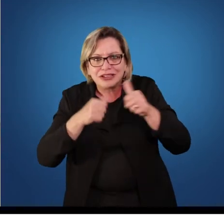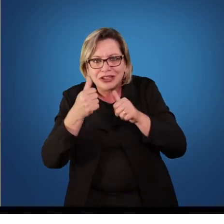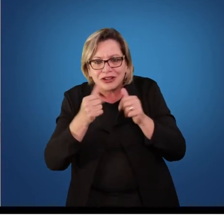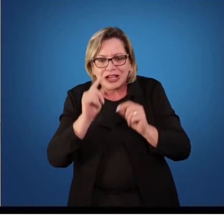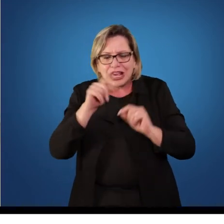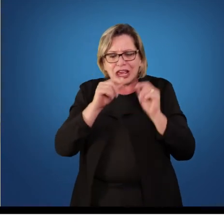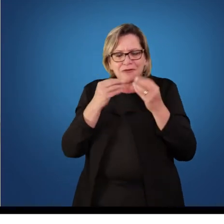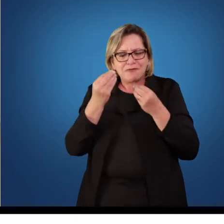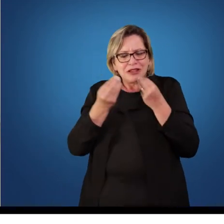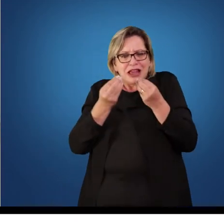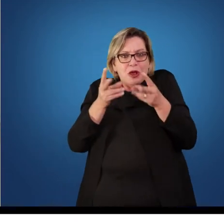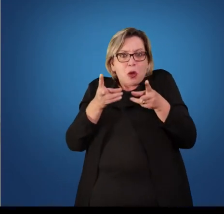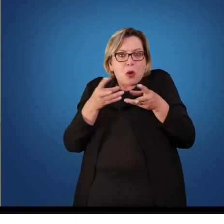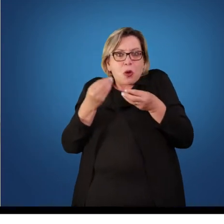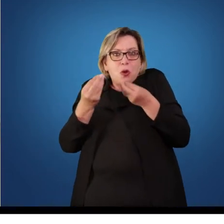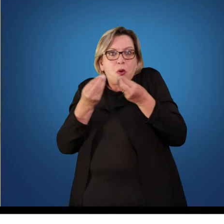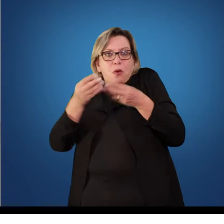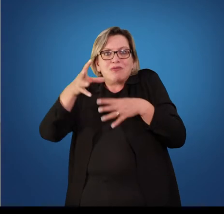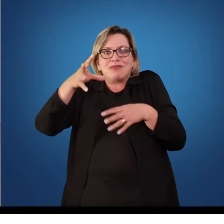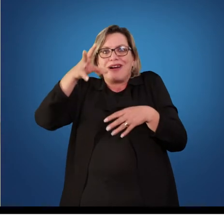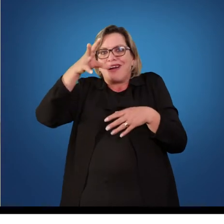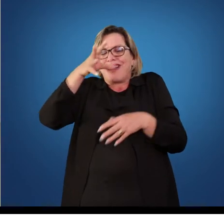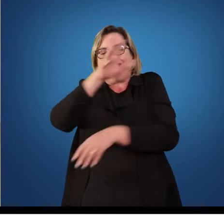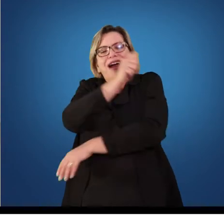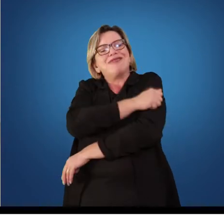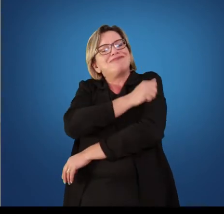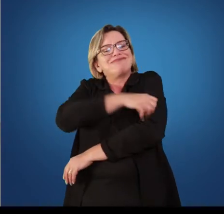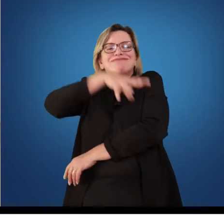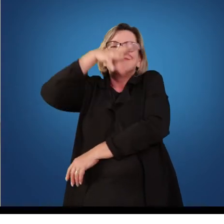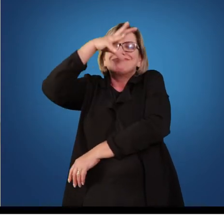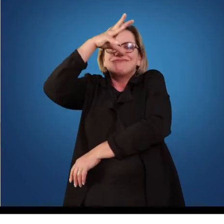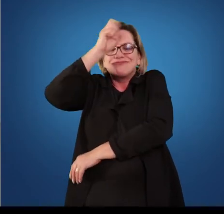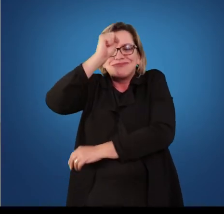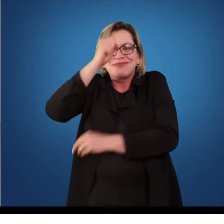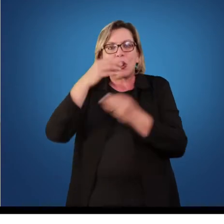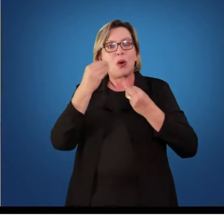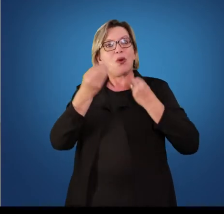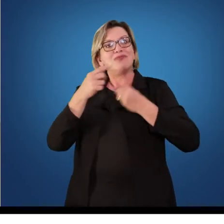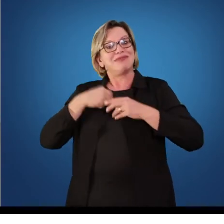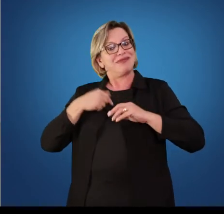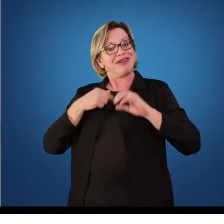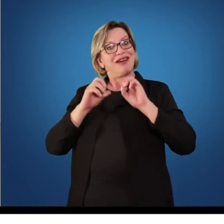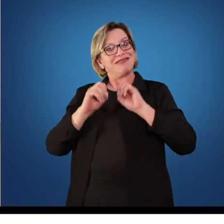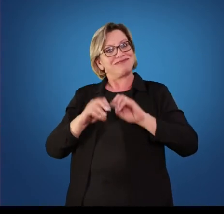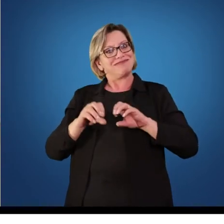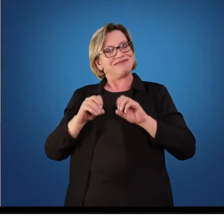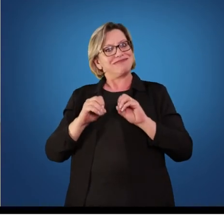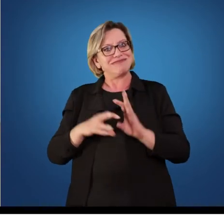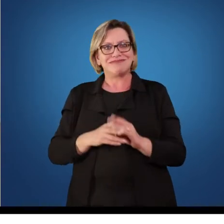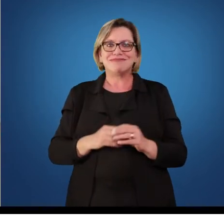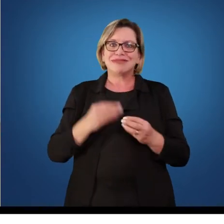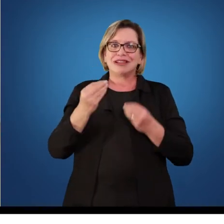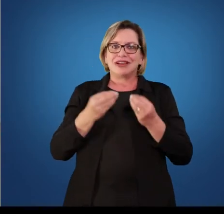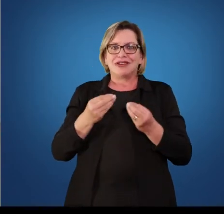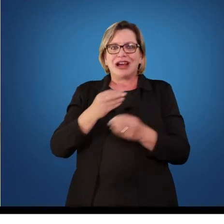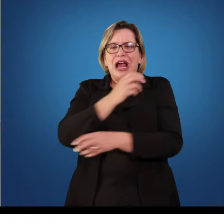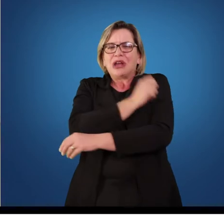aprendizagem. Como o aluno aprende? Como eu devo ensinar esse aluno? Os alunos aprendem de forma